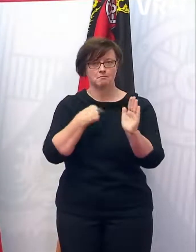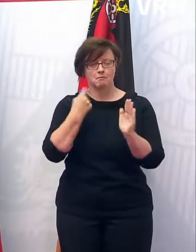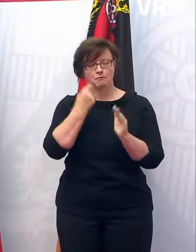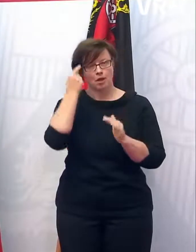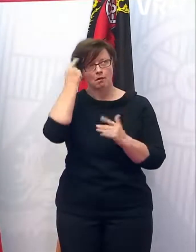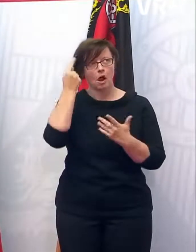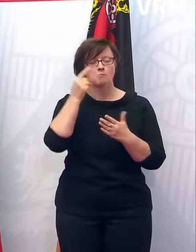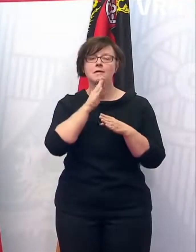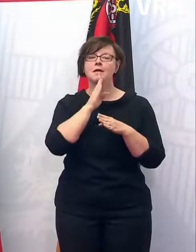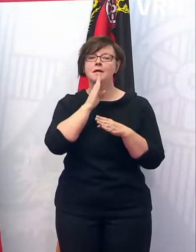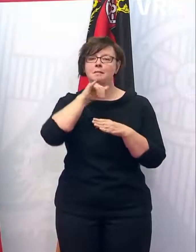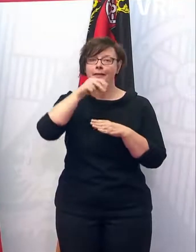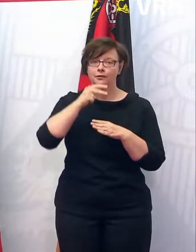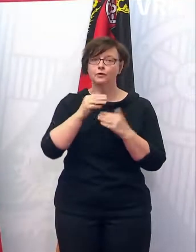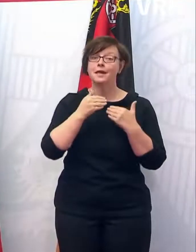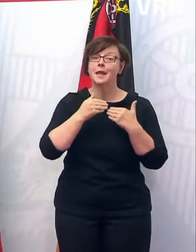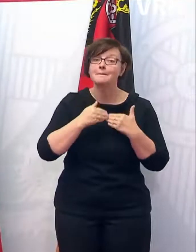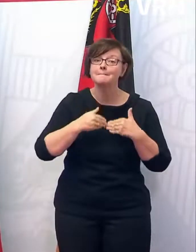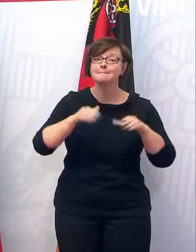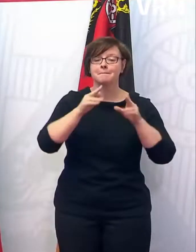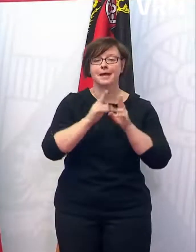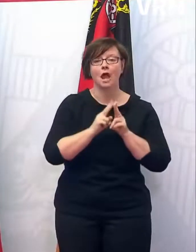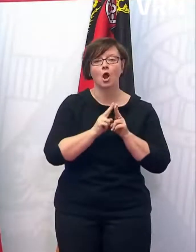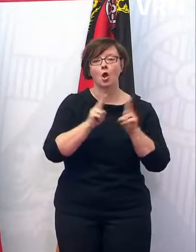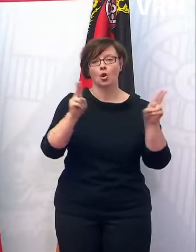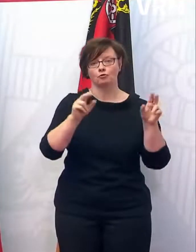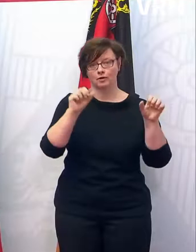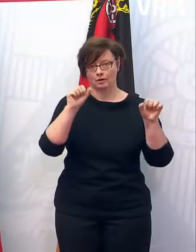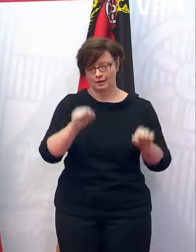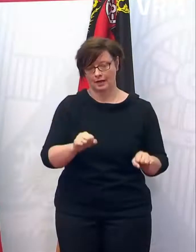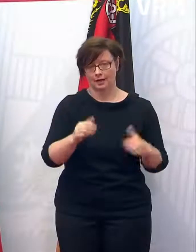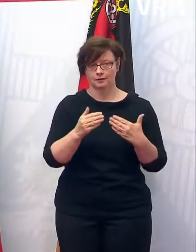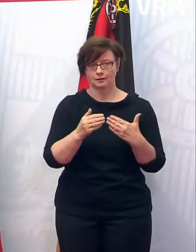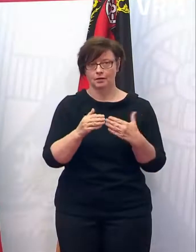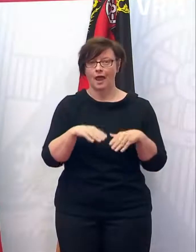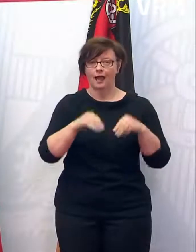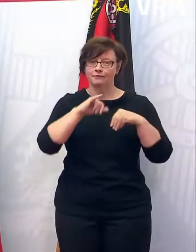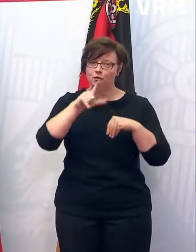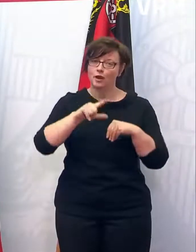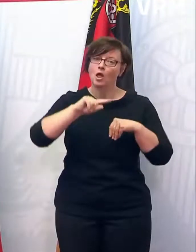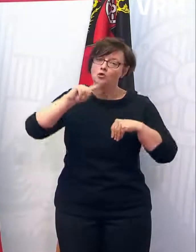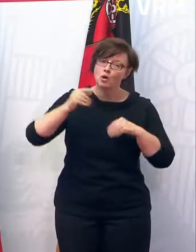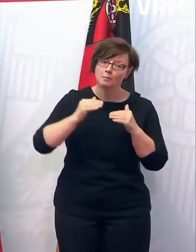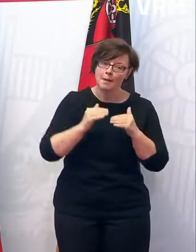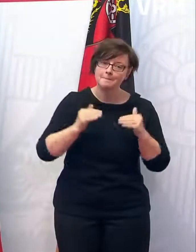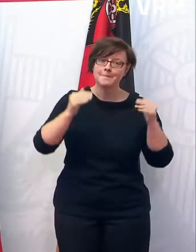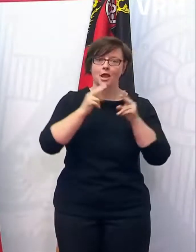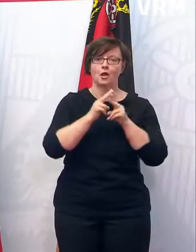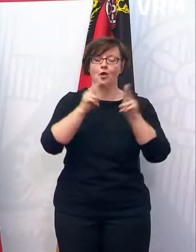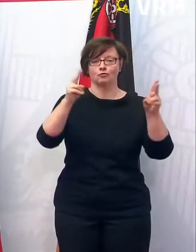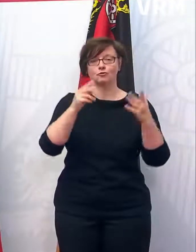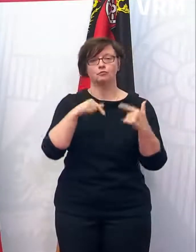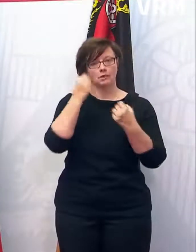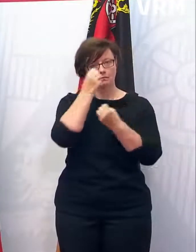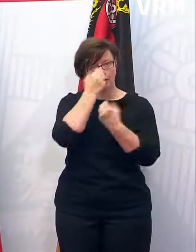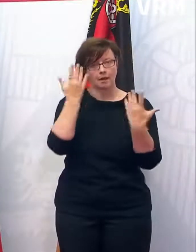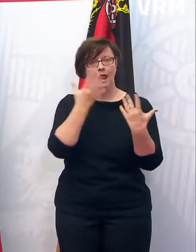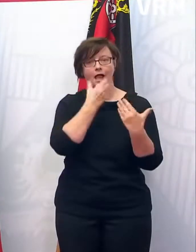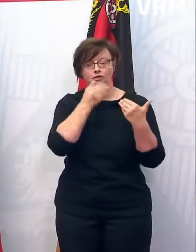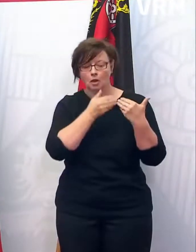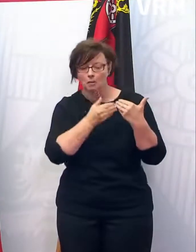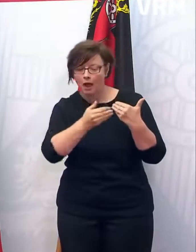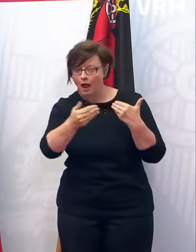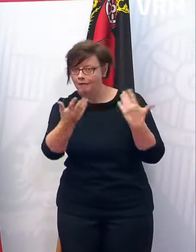wir Mitte Juni auch weitere Perspektiven aufzeigen und dann auch nochmal Anfang Juli, um dann auch klar zu haben, was ist über den Sommer